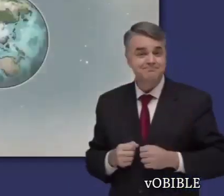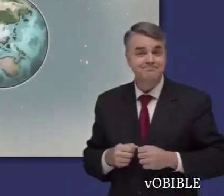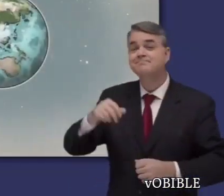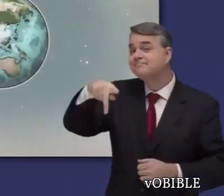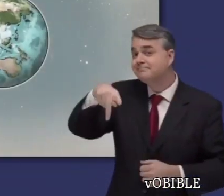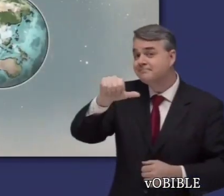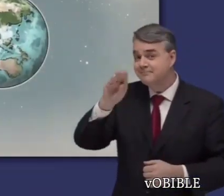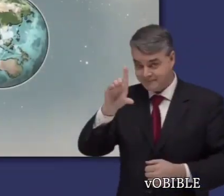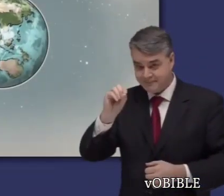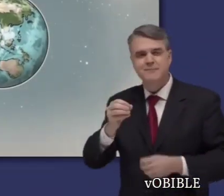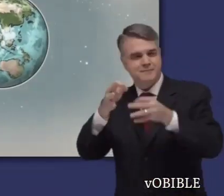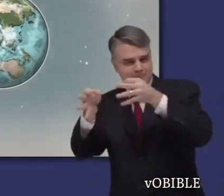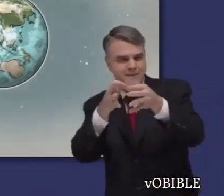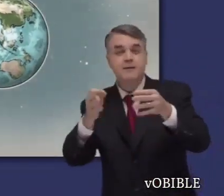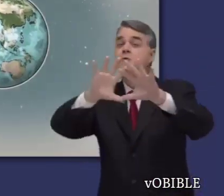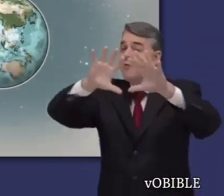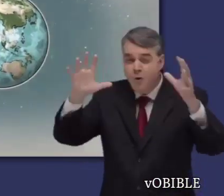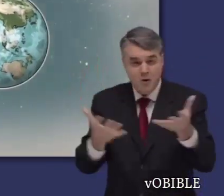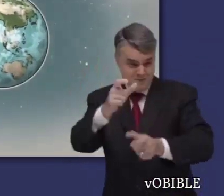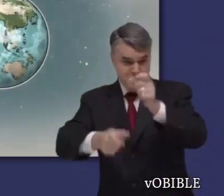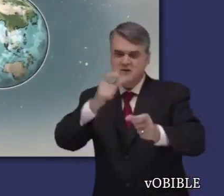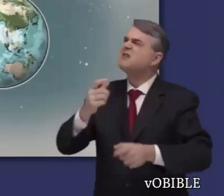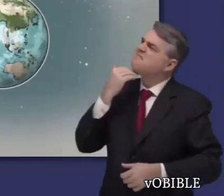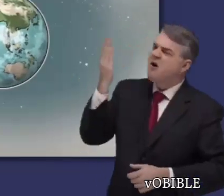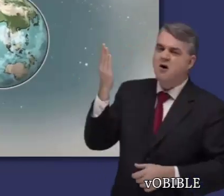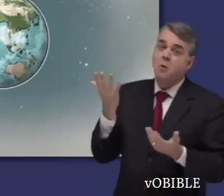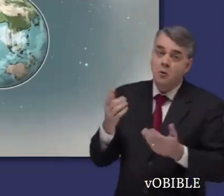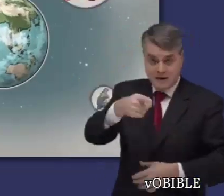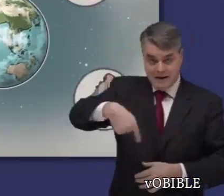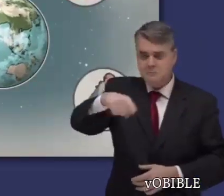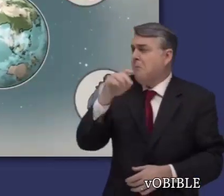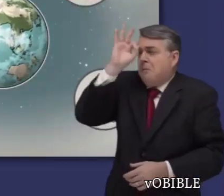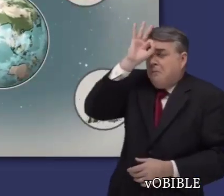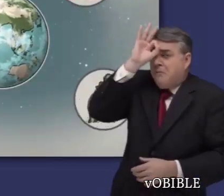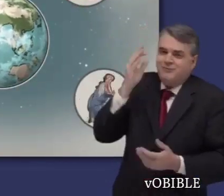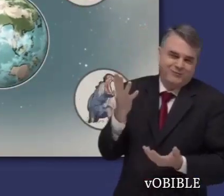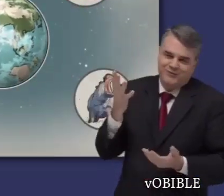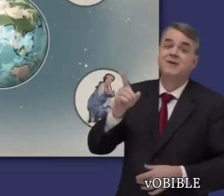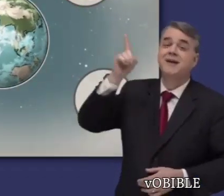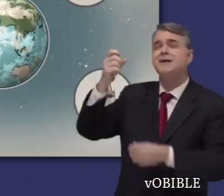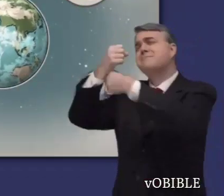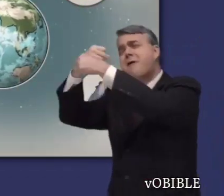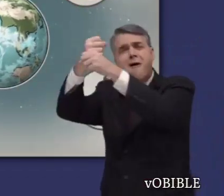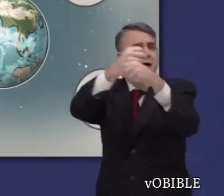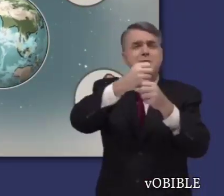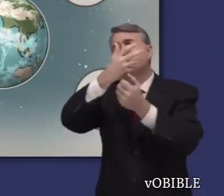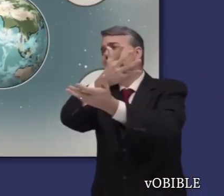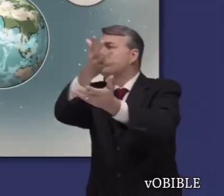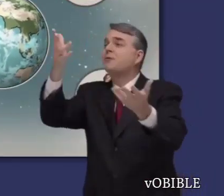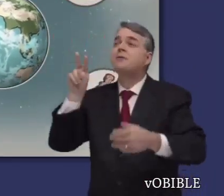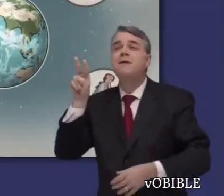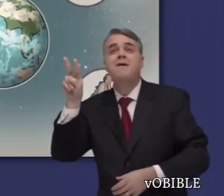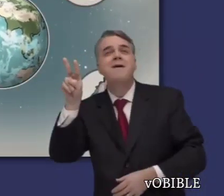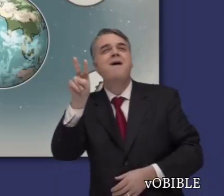También explica que la conducta malvada de la gente no tiene excusa, pues las cualidades invisibles de Dios se perciben claramente en